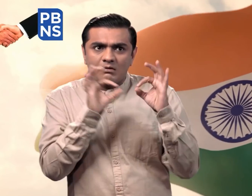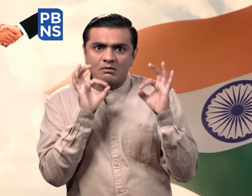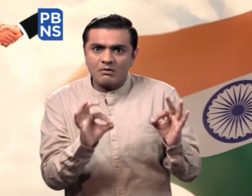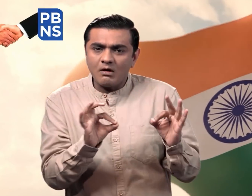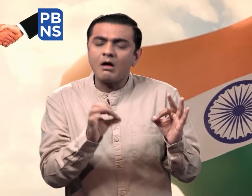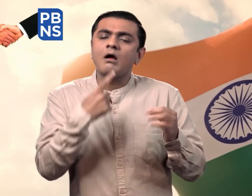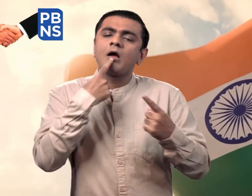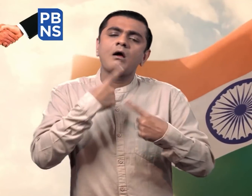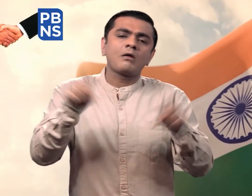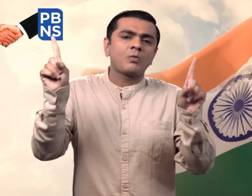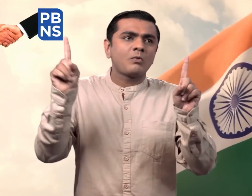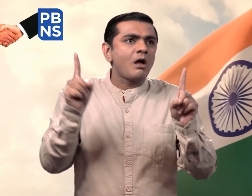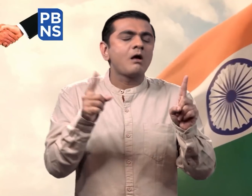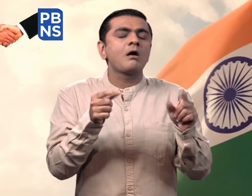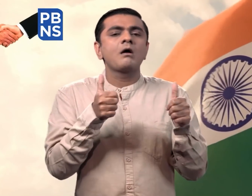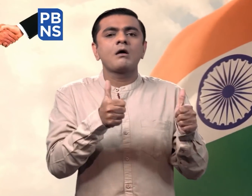हम इसके लिए बहुत आभारी है